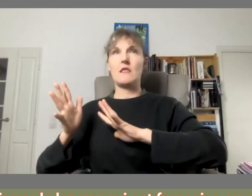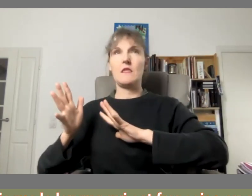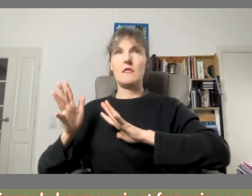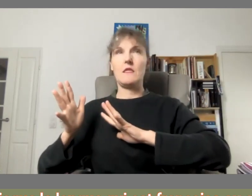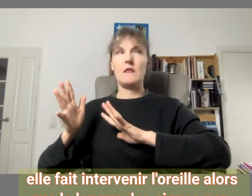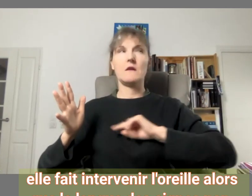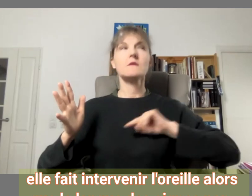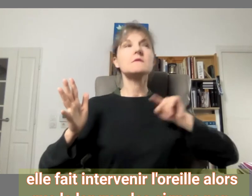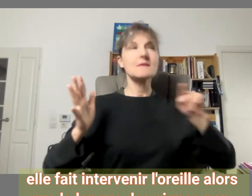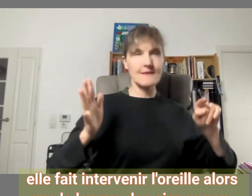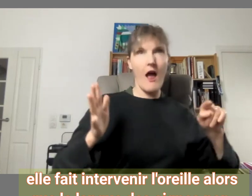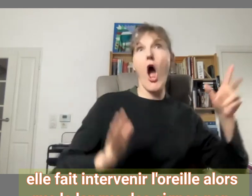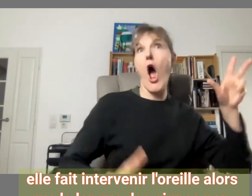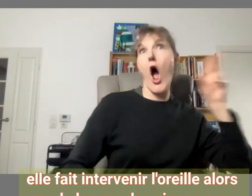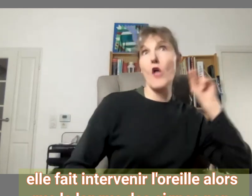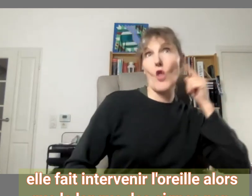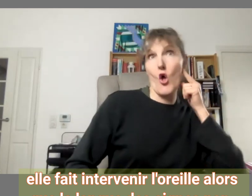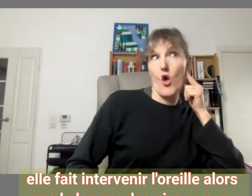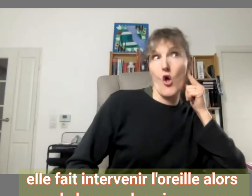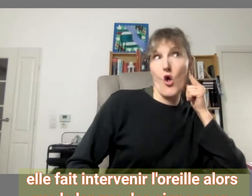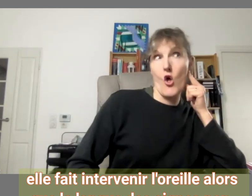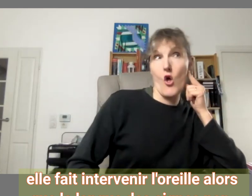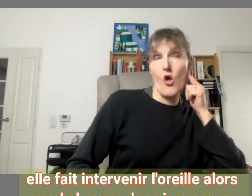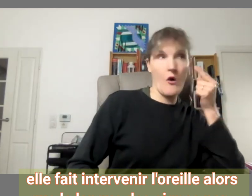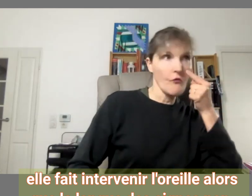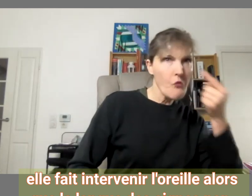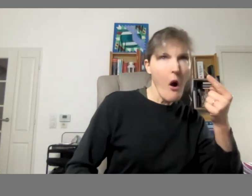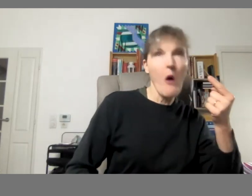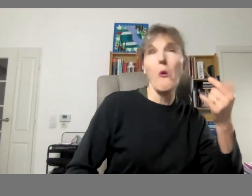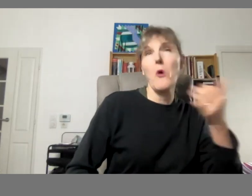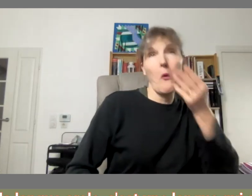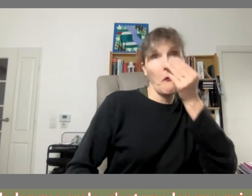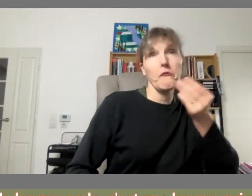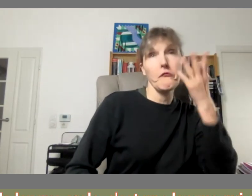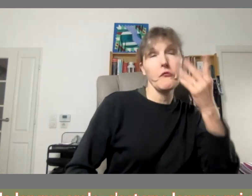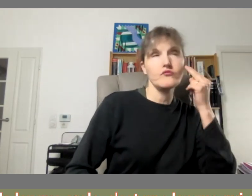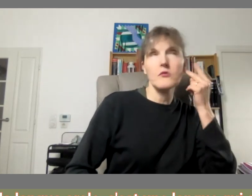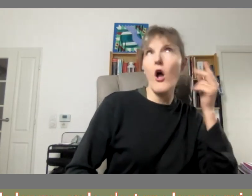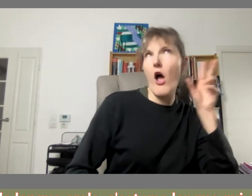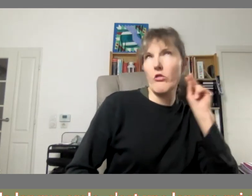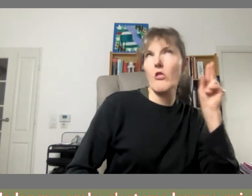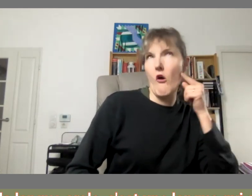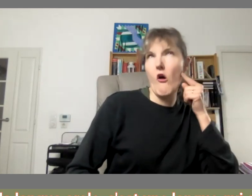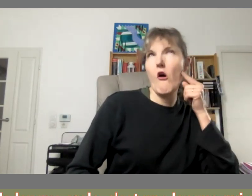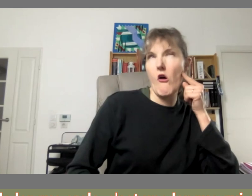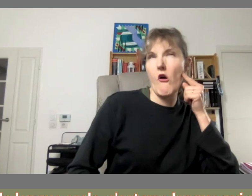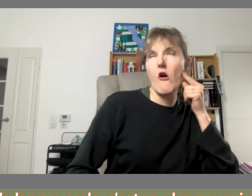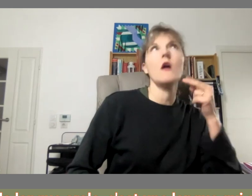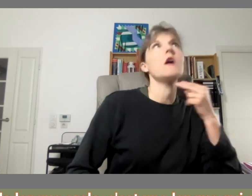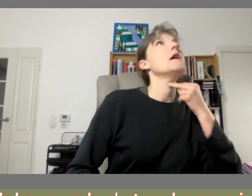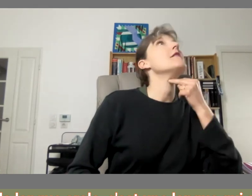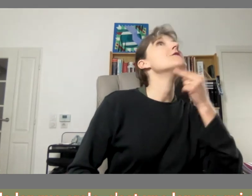orale elle fait intervenir l'oreille alors que la langue des signes non donc la langue orale sinon qui s'entend